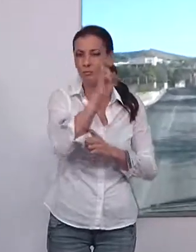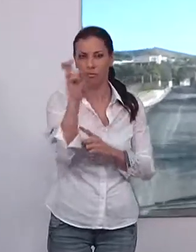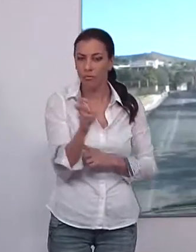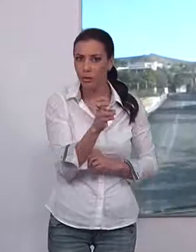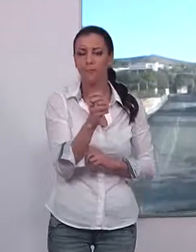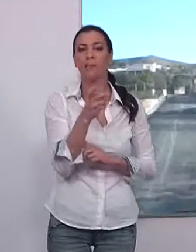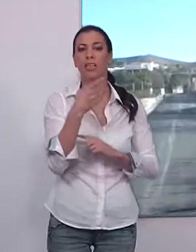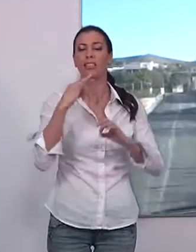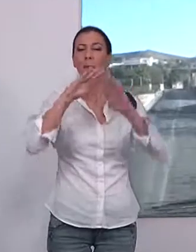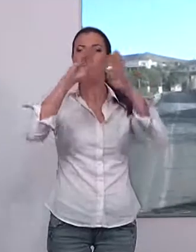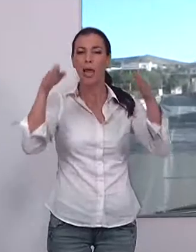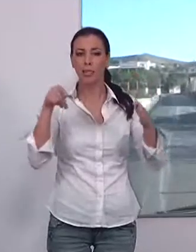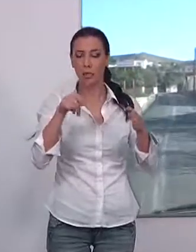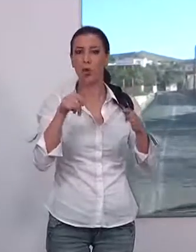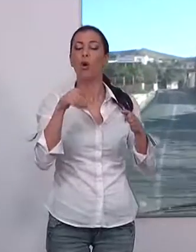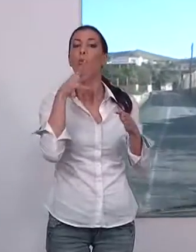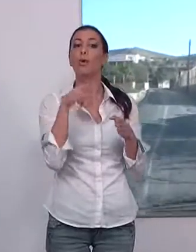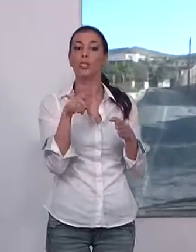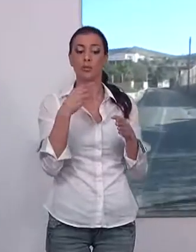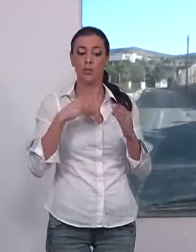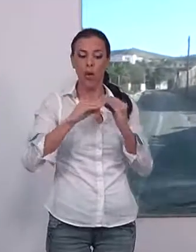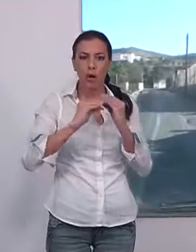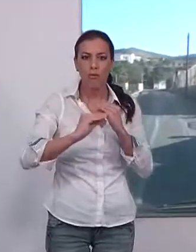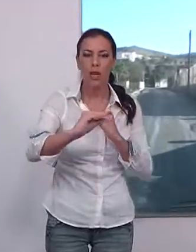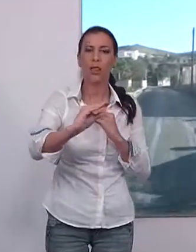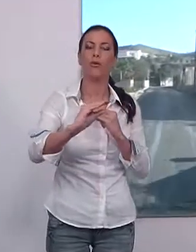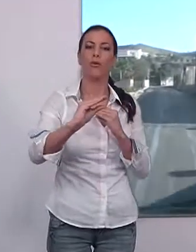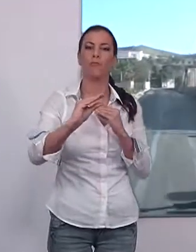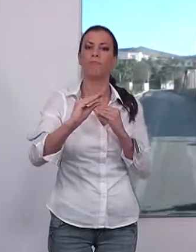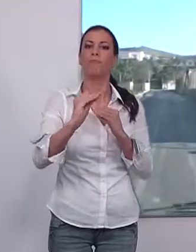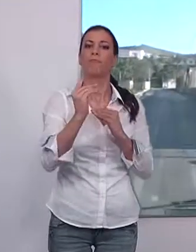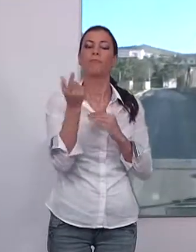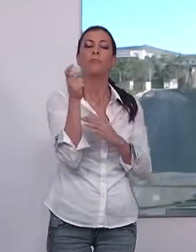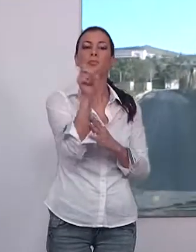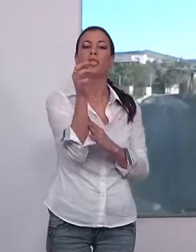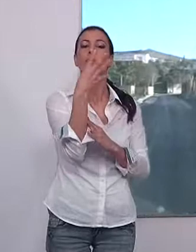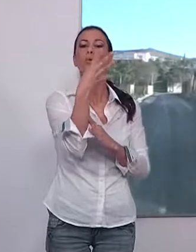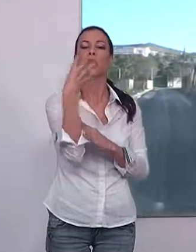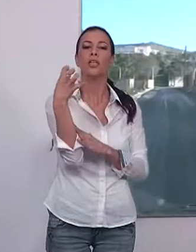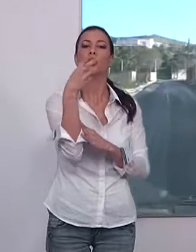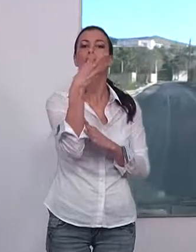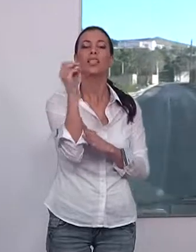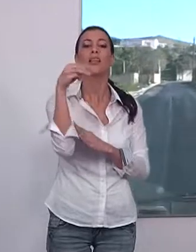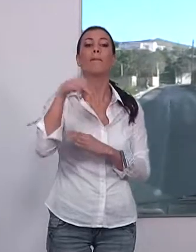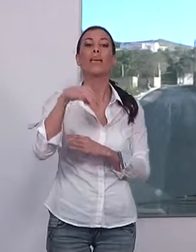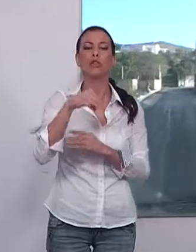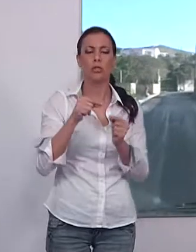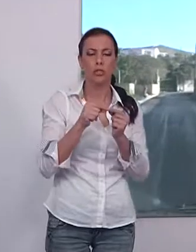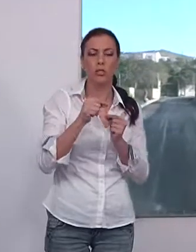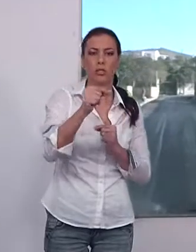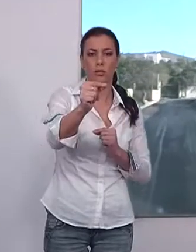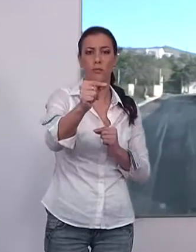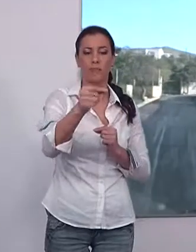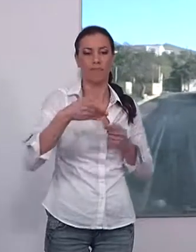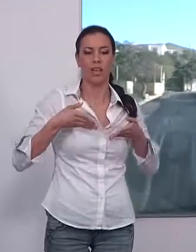agricultura bajo plástico. En esta ocasión, el asfaltado se va a llevar a cabo en 430 metros